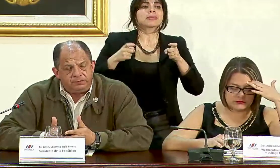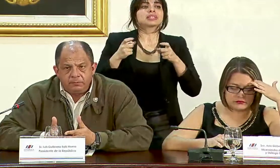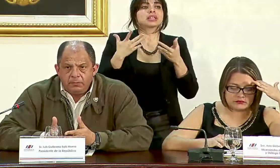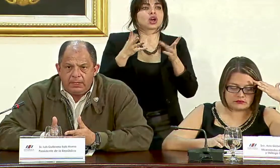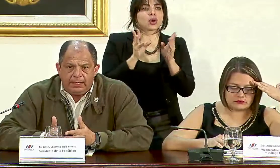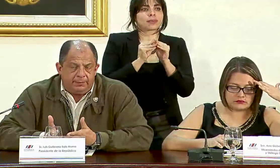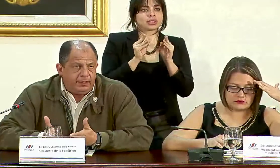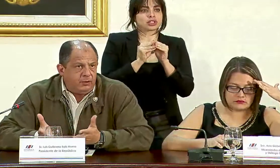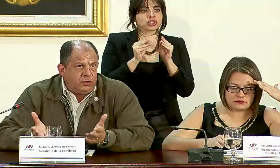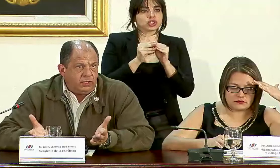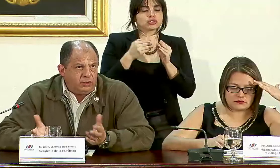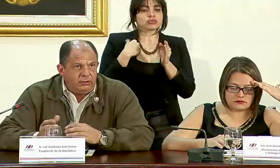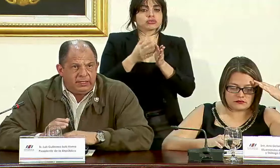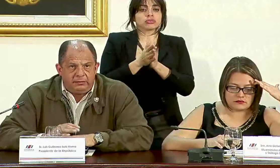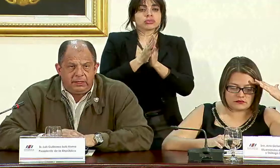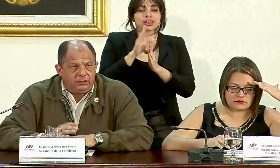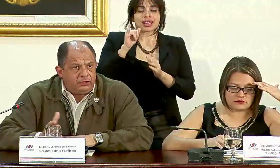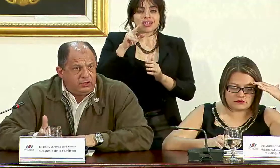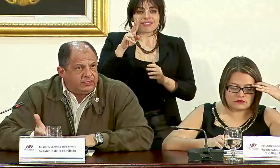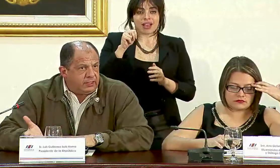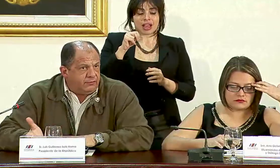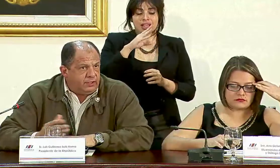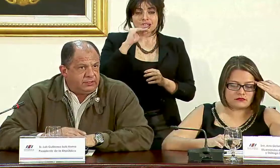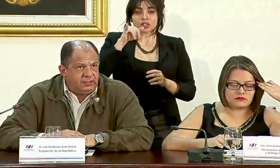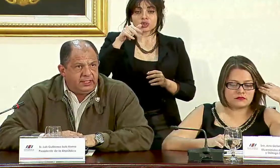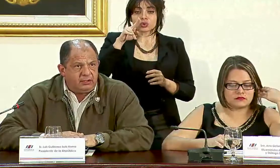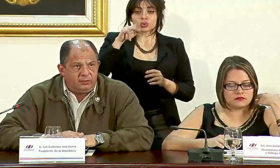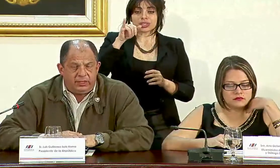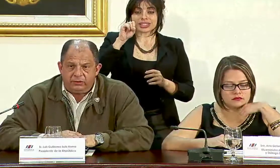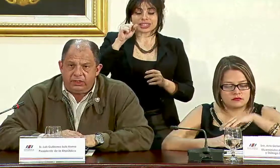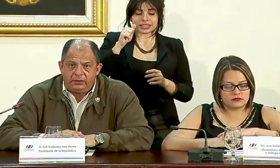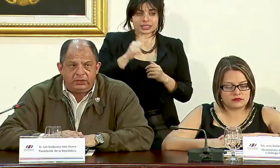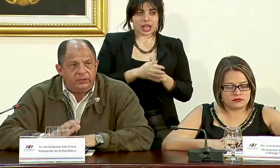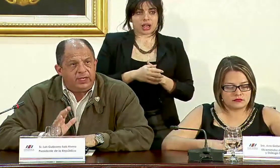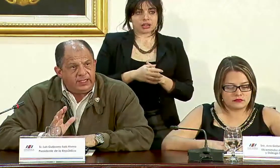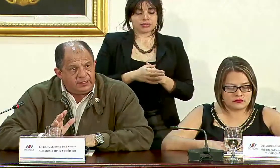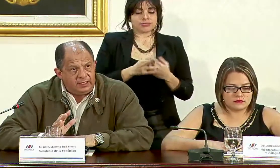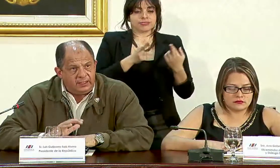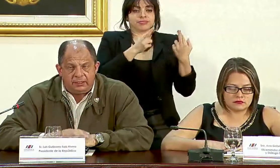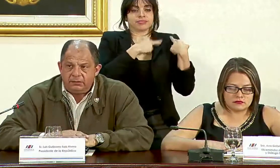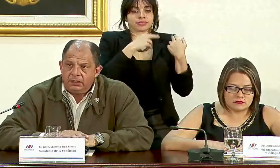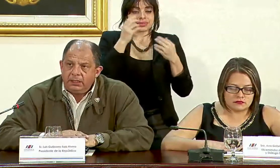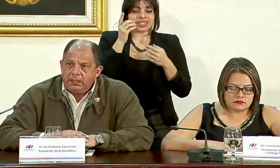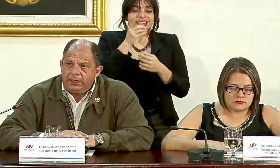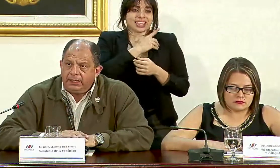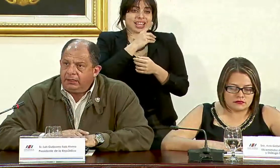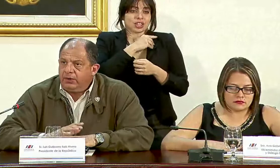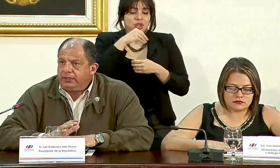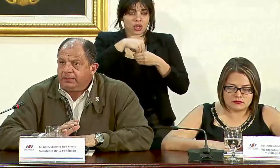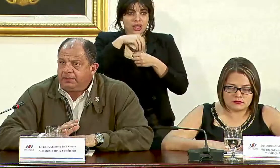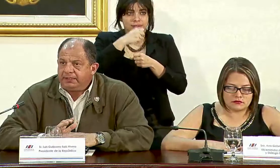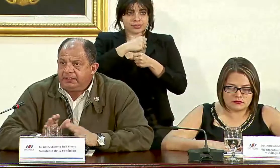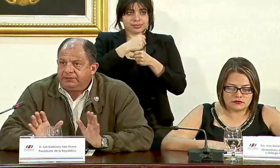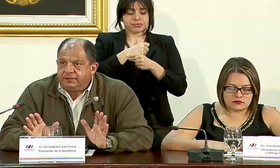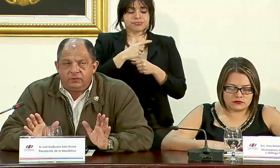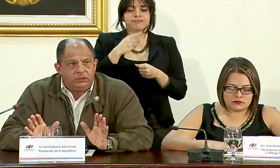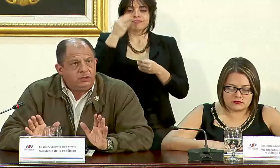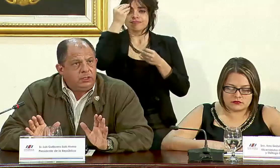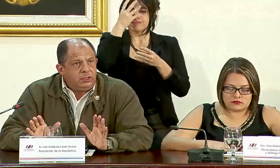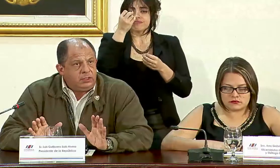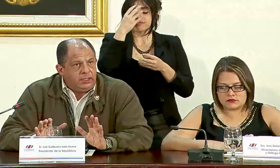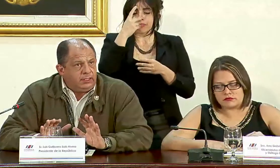la Comisión le he pedido a don Iván y a doña Yulisa que fue designada como directora ejecutiva interina que den cuenta a